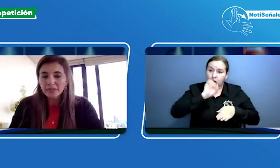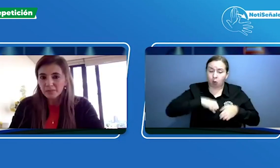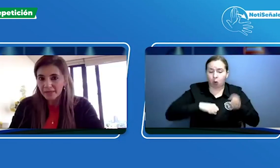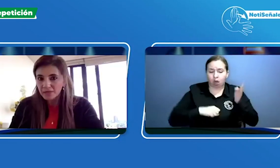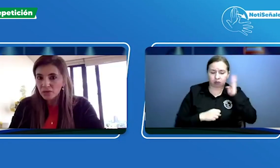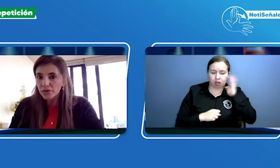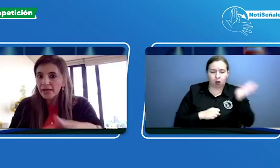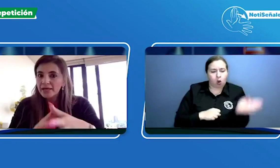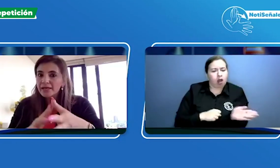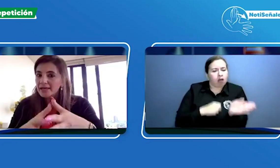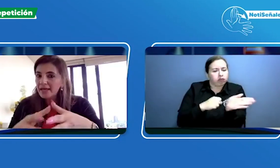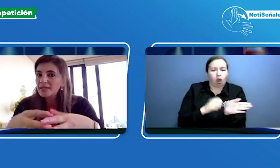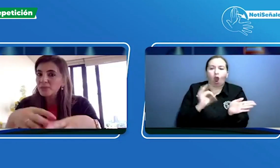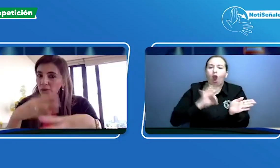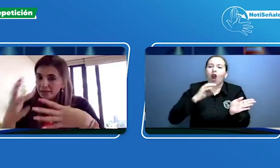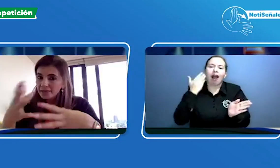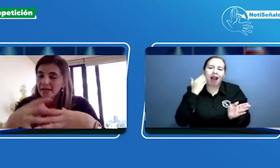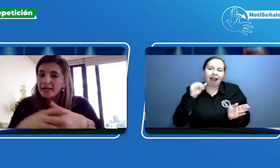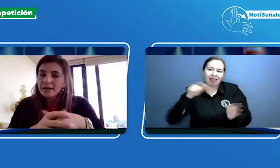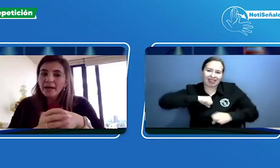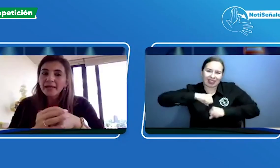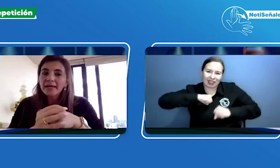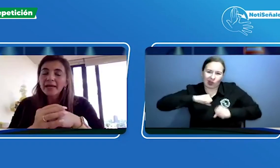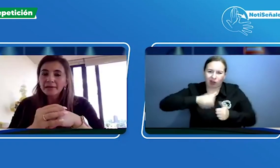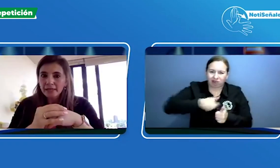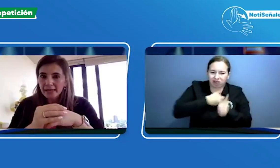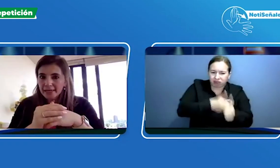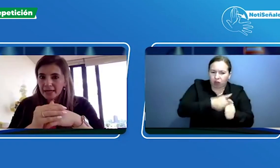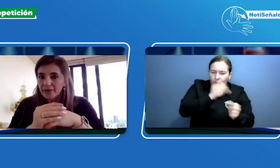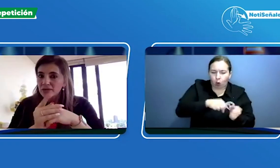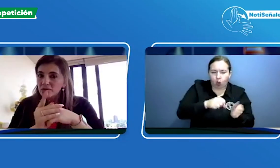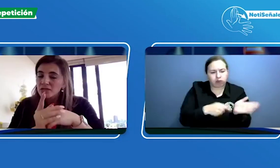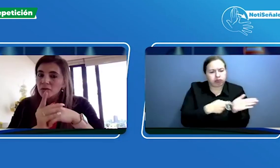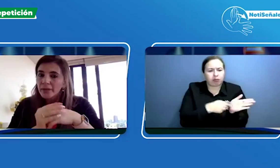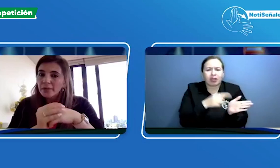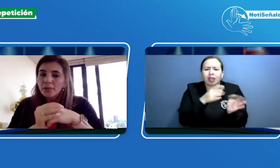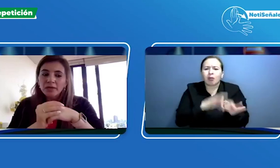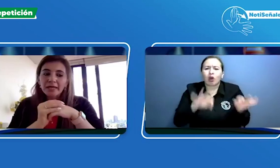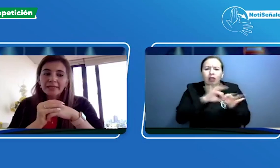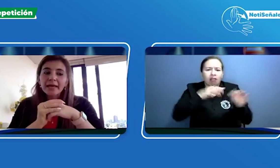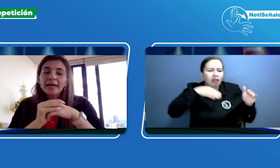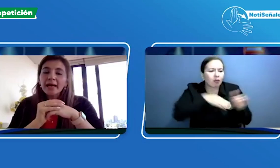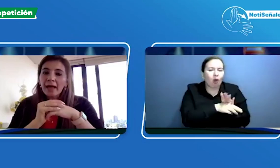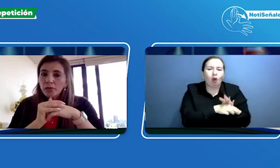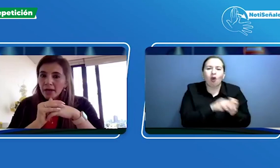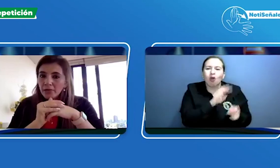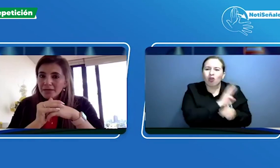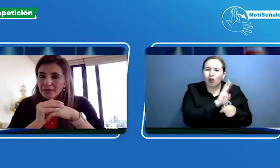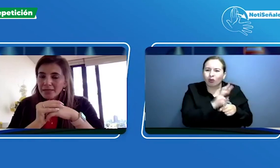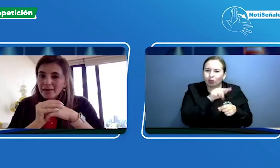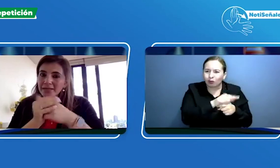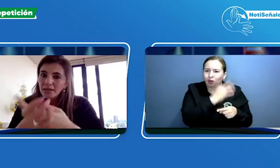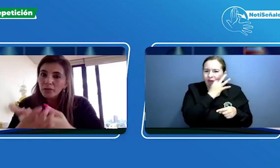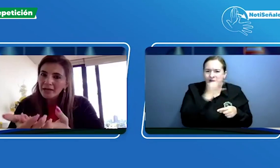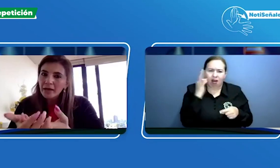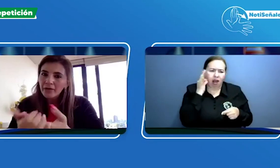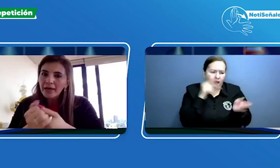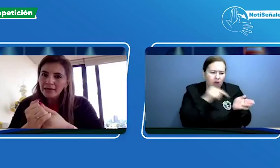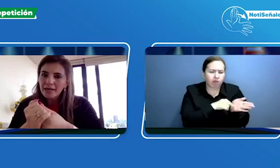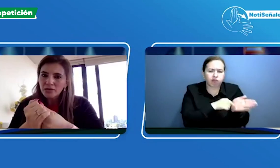misma gestora la idea es poder entrar a la página y tener la clave eso sí es súper importante cada una de nuestras sedes tiene una clave de acceso